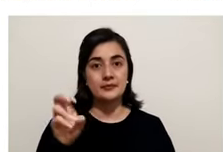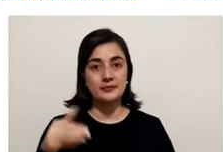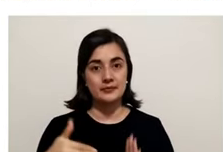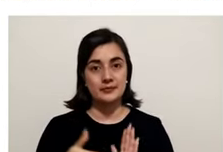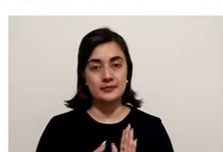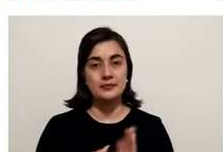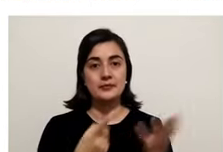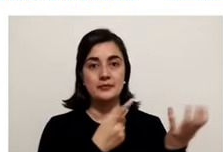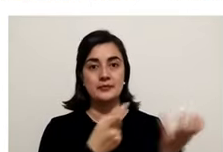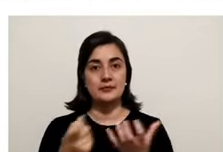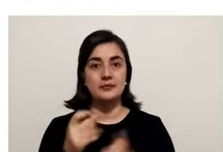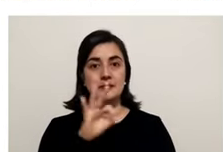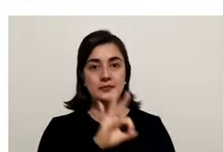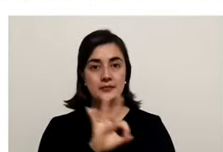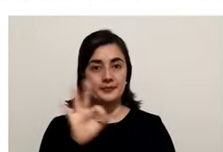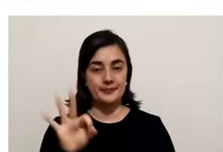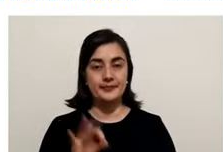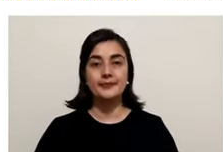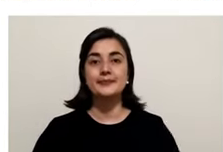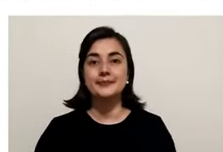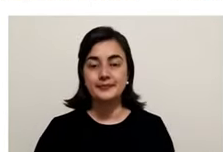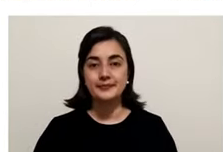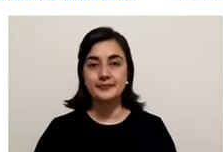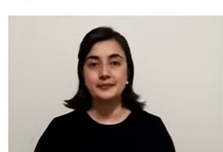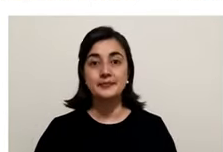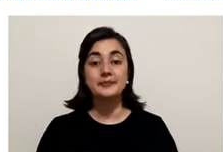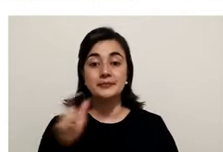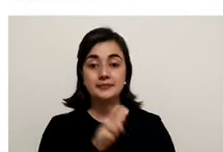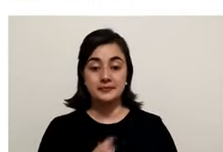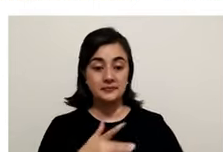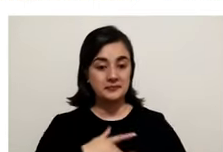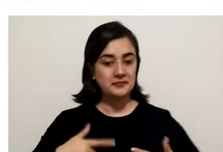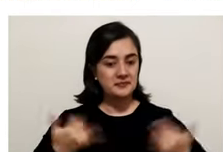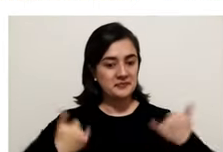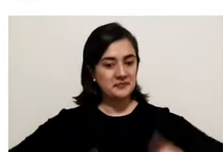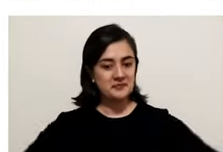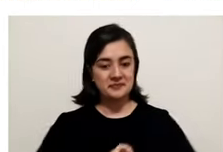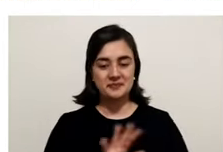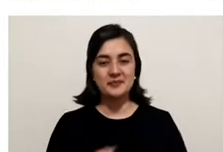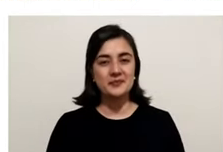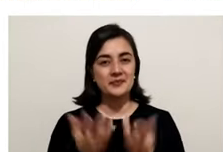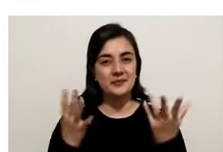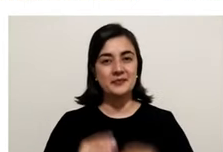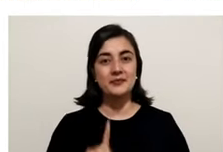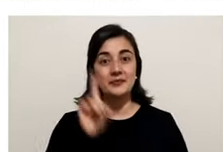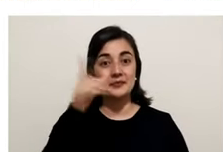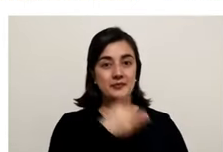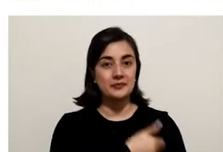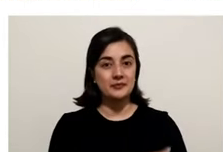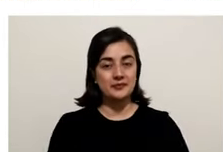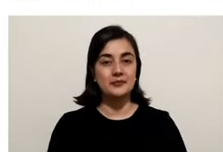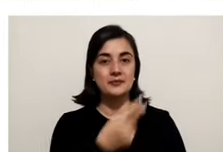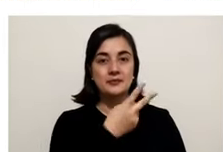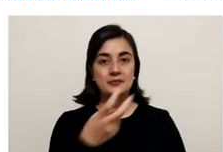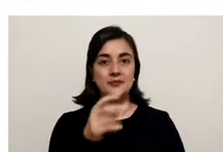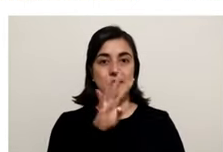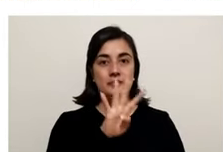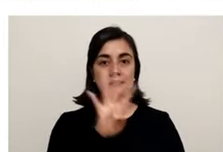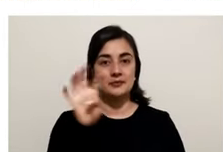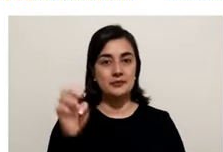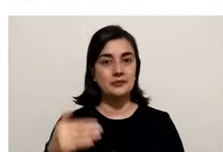37.633. Número de personas recuperadas. 1